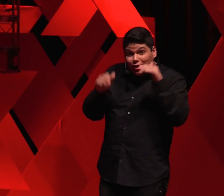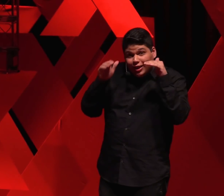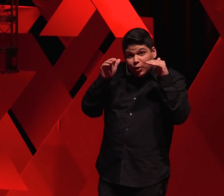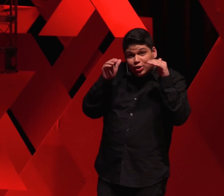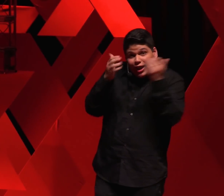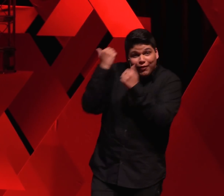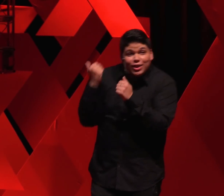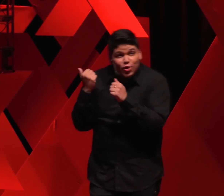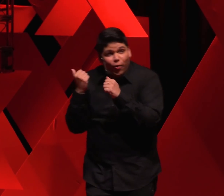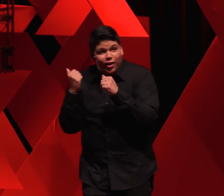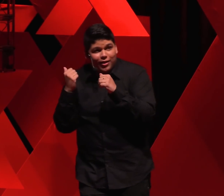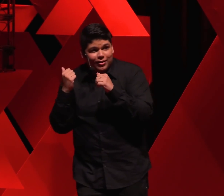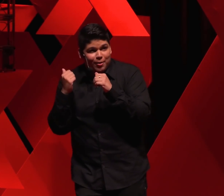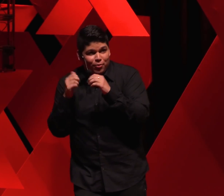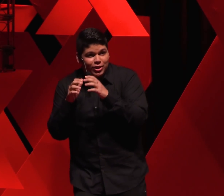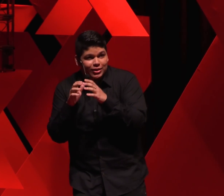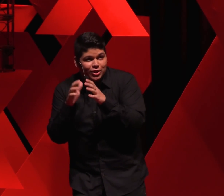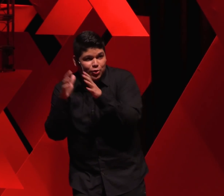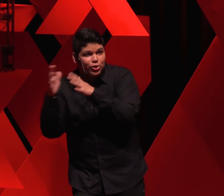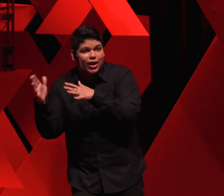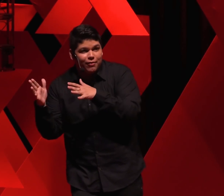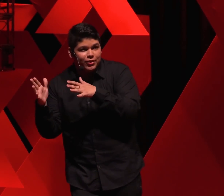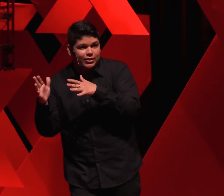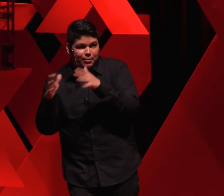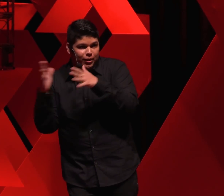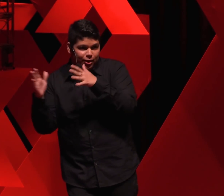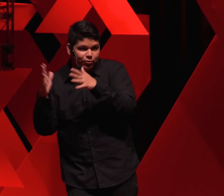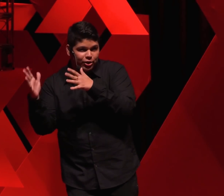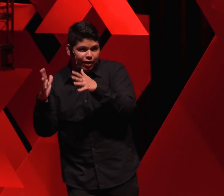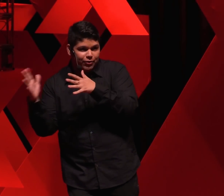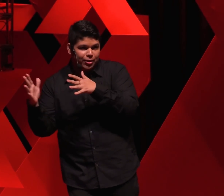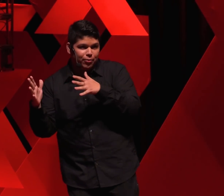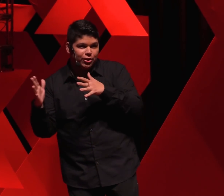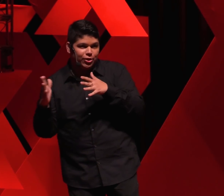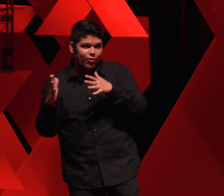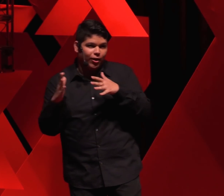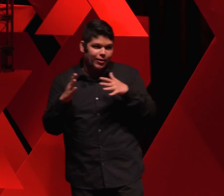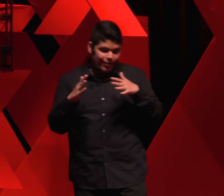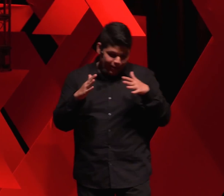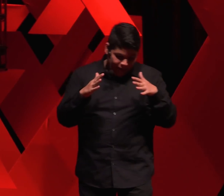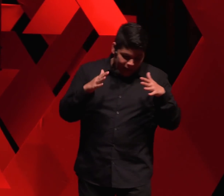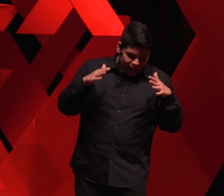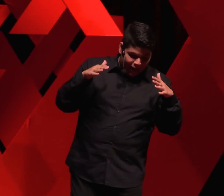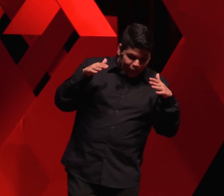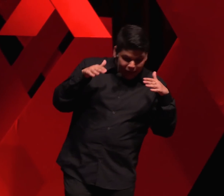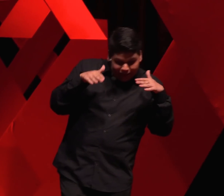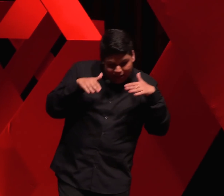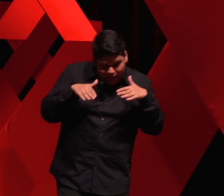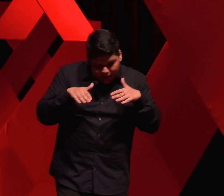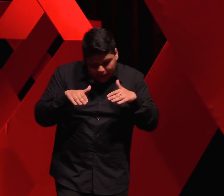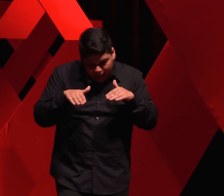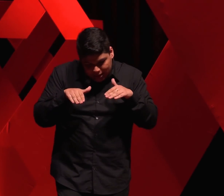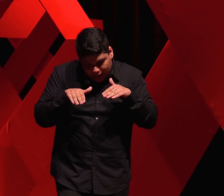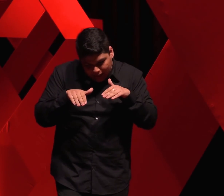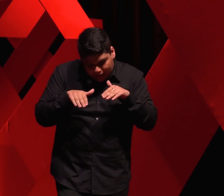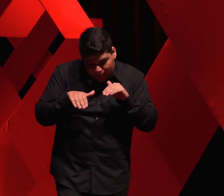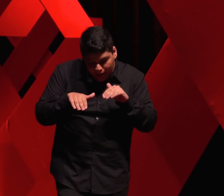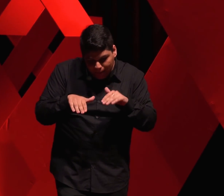Eu chegava da escola, depois assistia o Chaves. Sempre tem um Chaves depois da escola. E aí eu descia a escada da minha